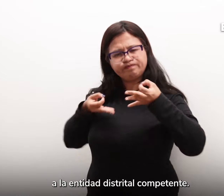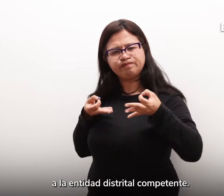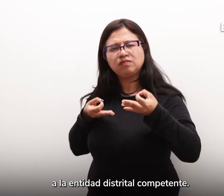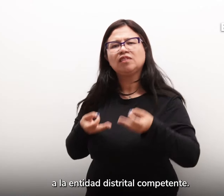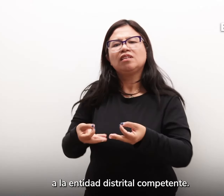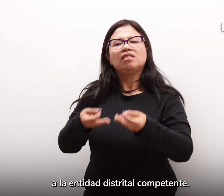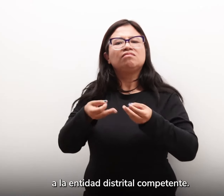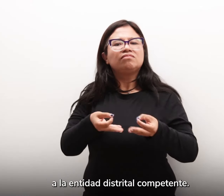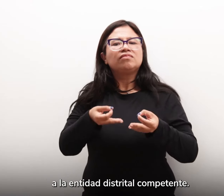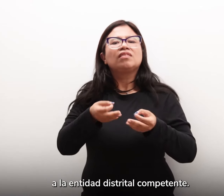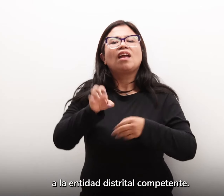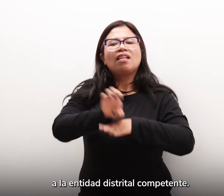distrital competente